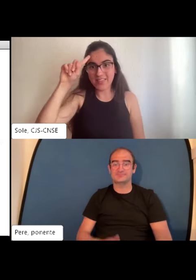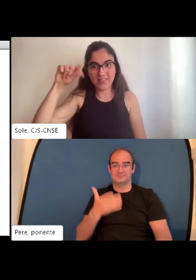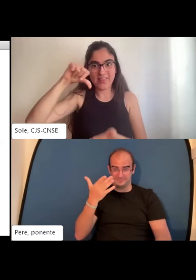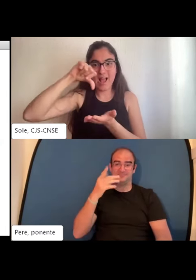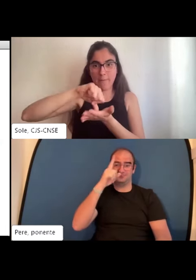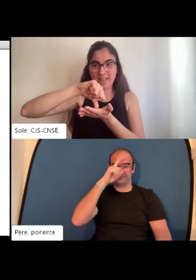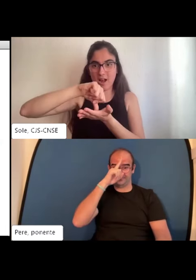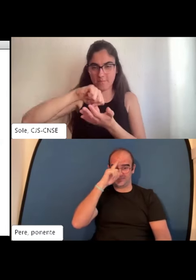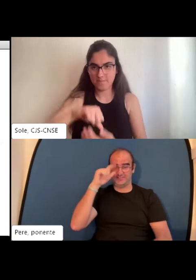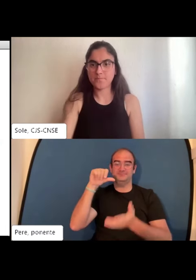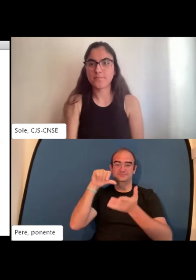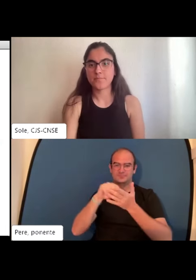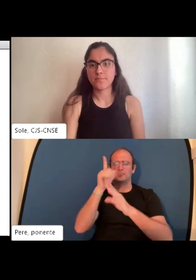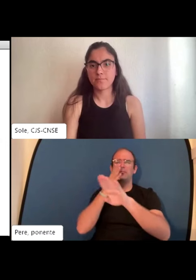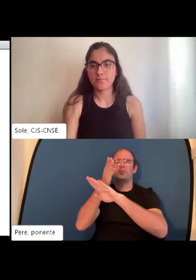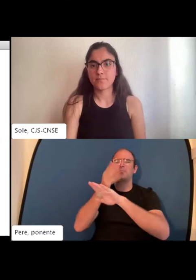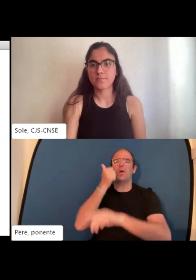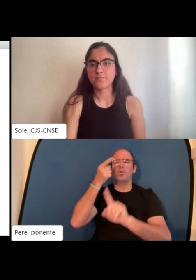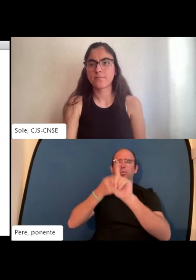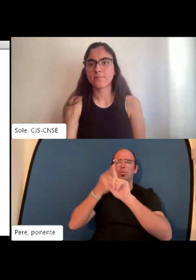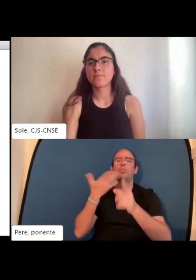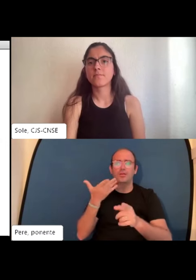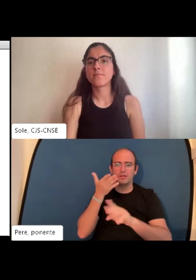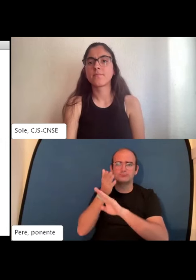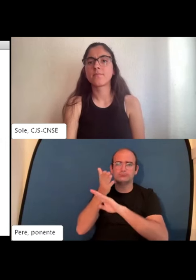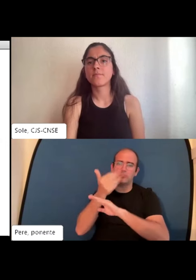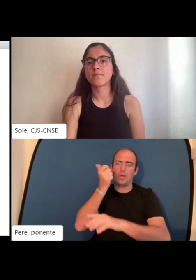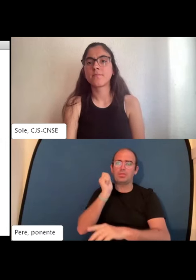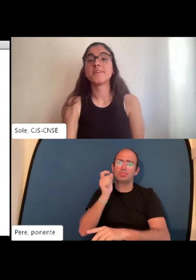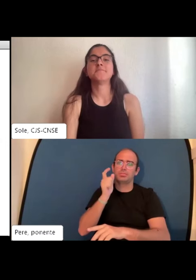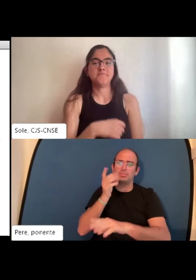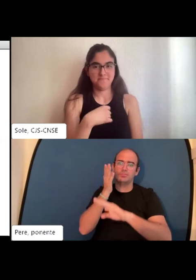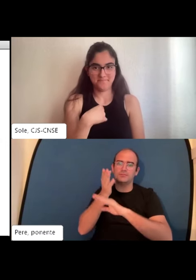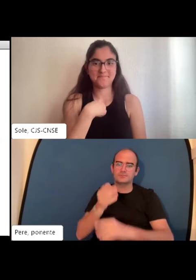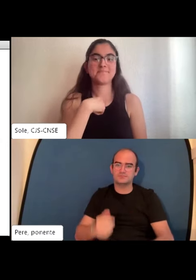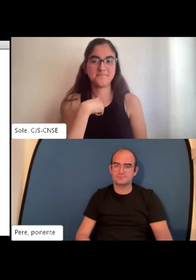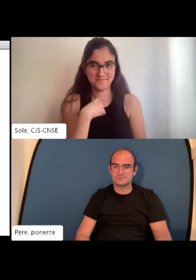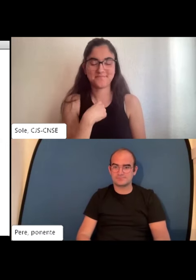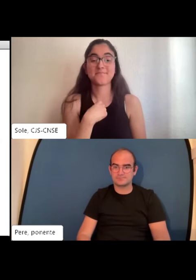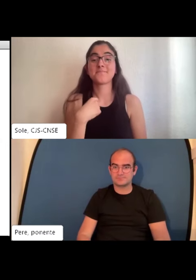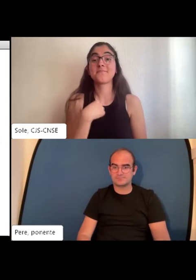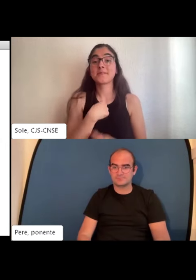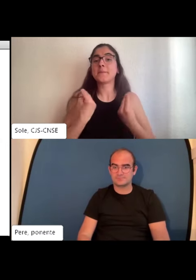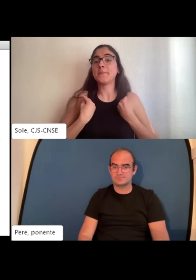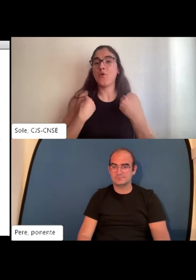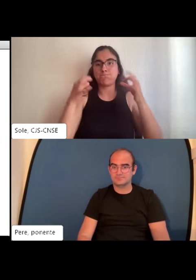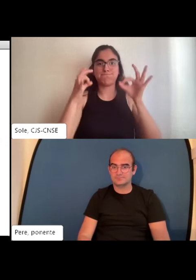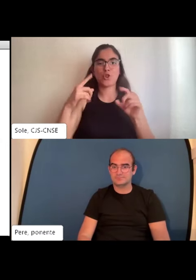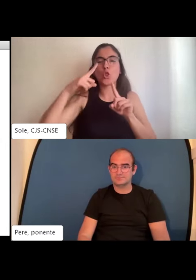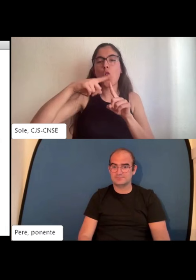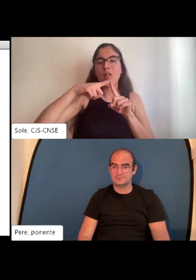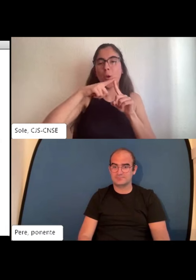La CJS tiene su sede en Madrid. Vale, tiene la sede en Madrid y ¿acudís habitualmente?